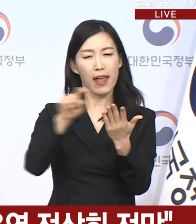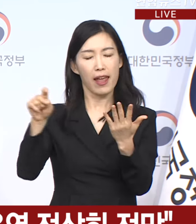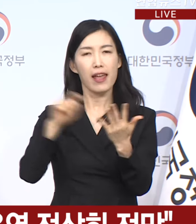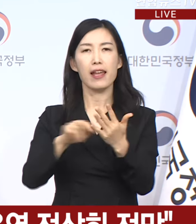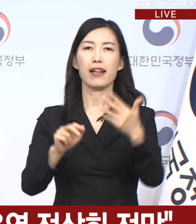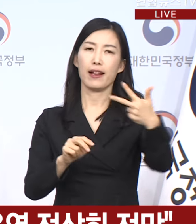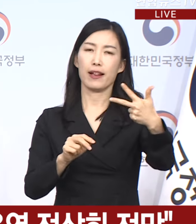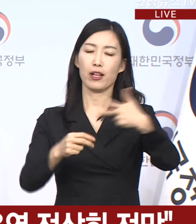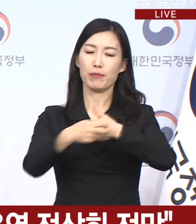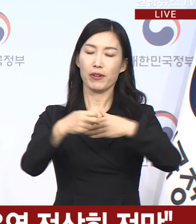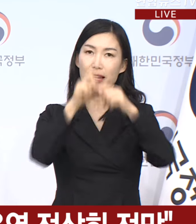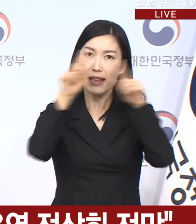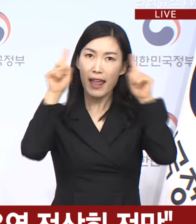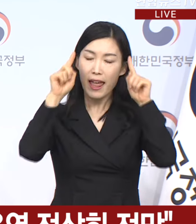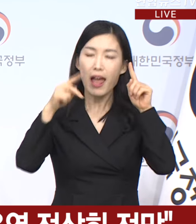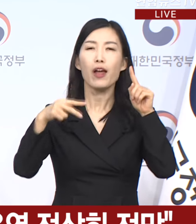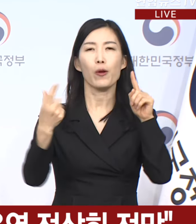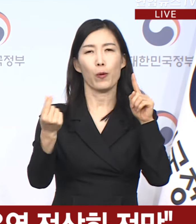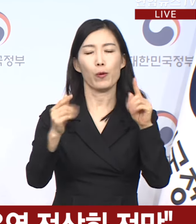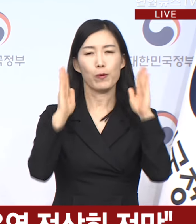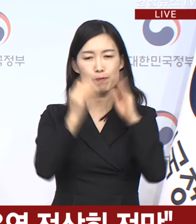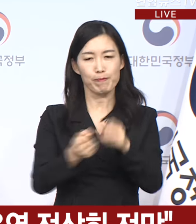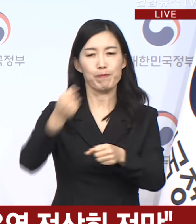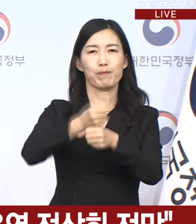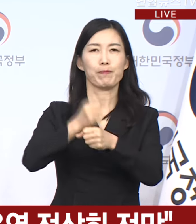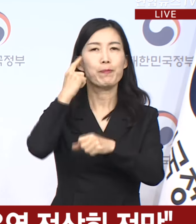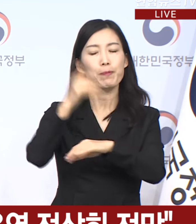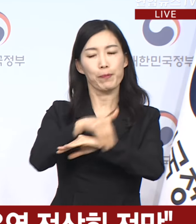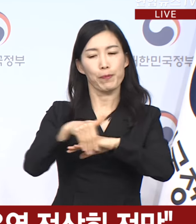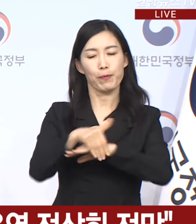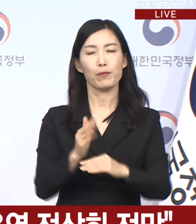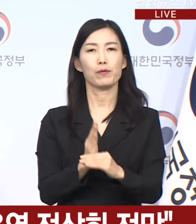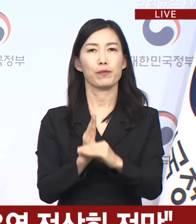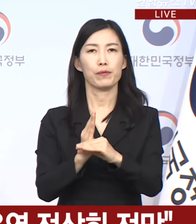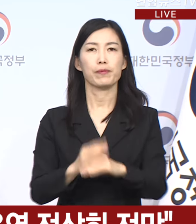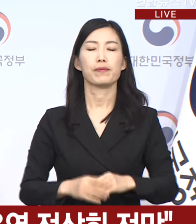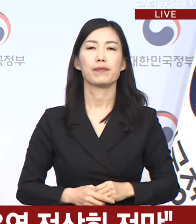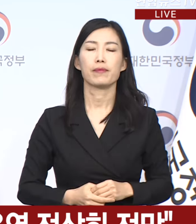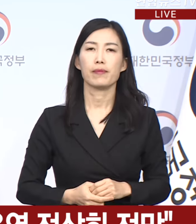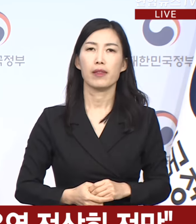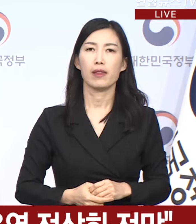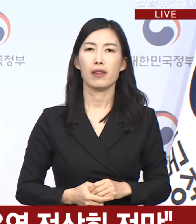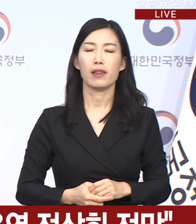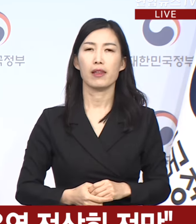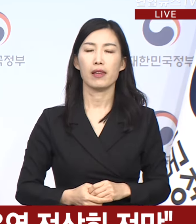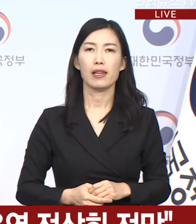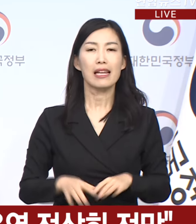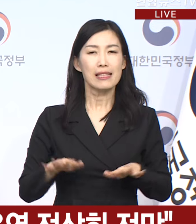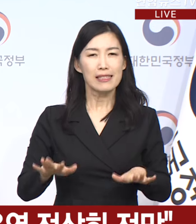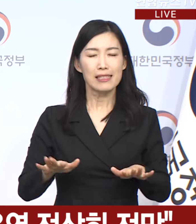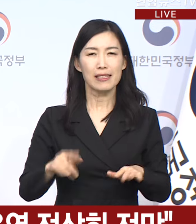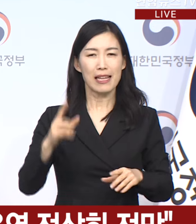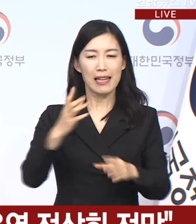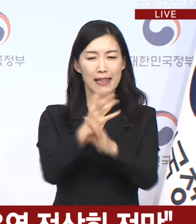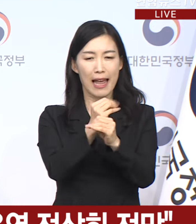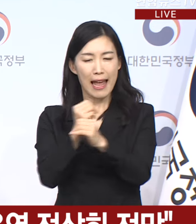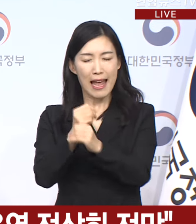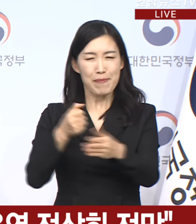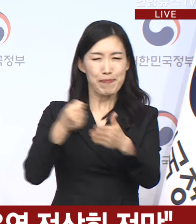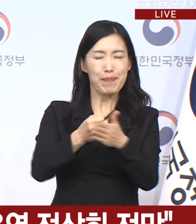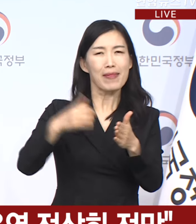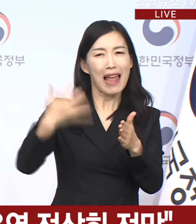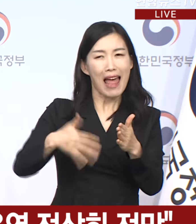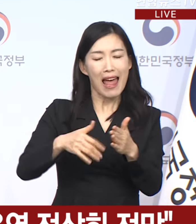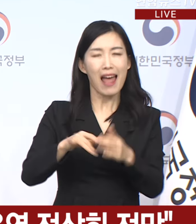의과대학에서 추가로 수업 재개를 계획하고 있습니다. 아직 일정이 확정되지 않은